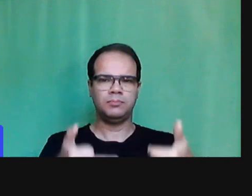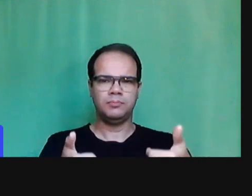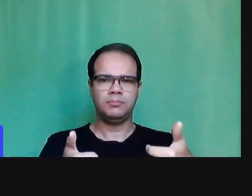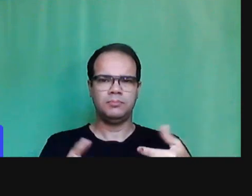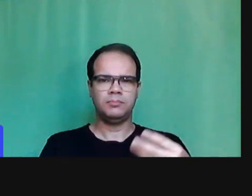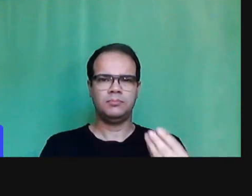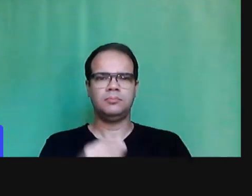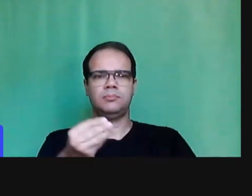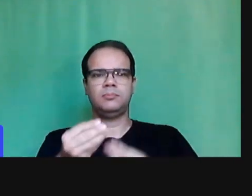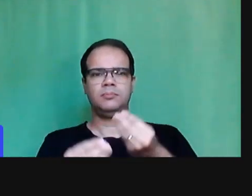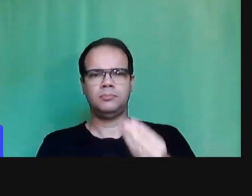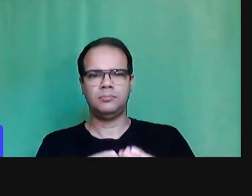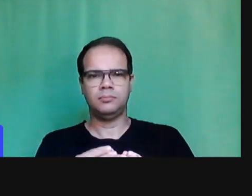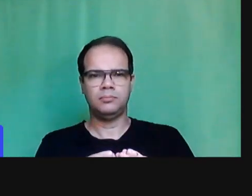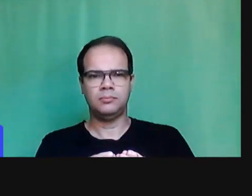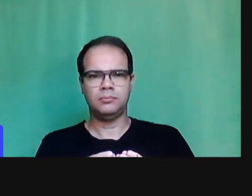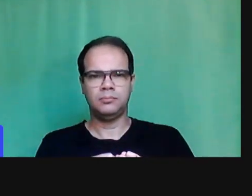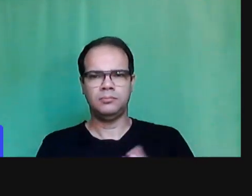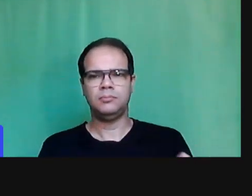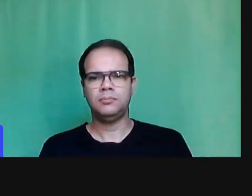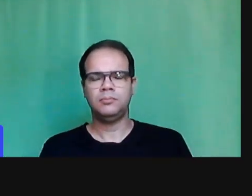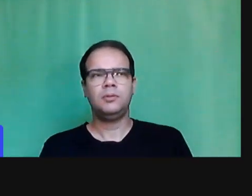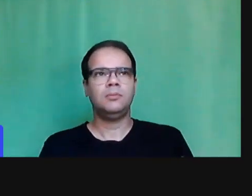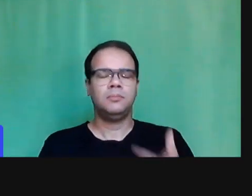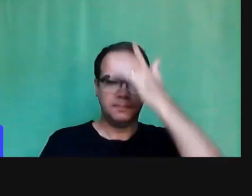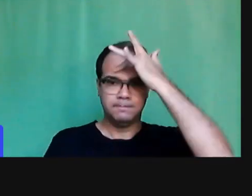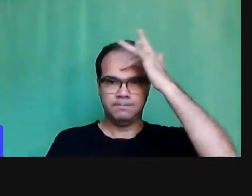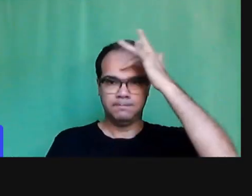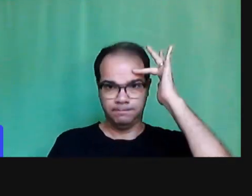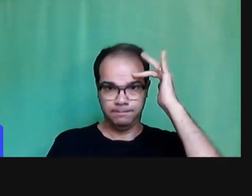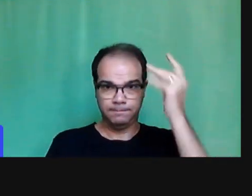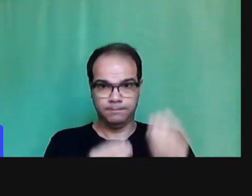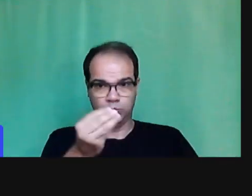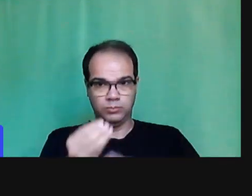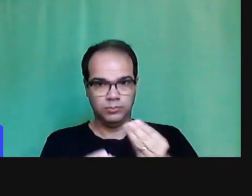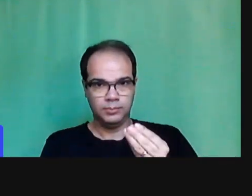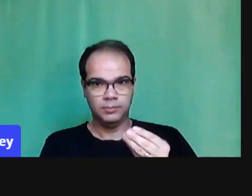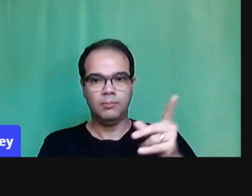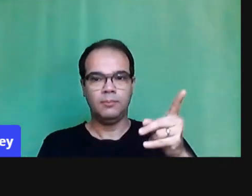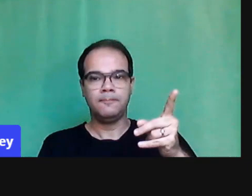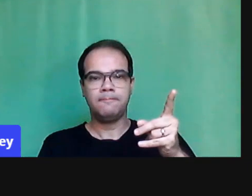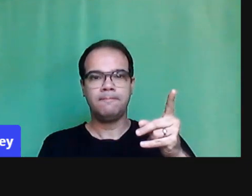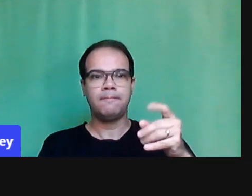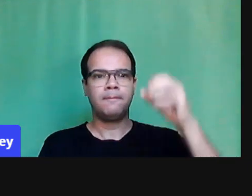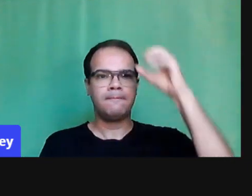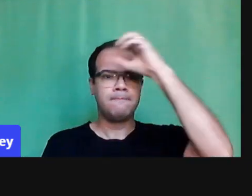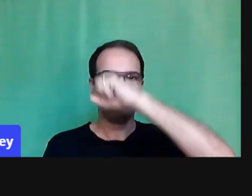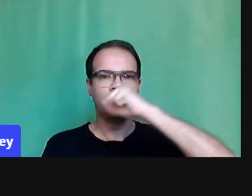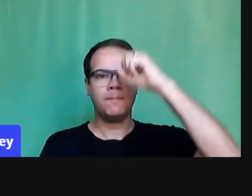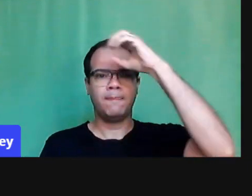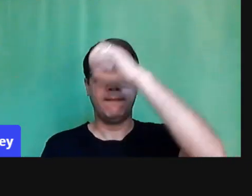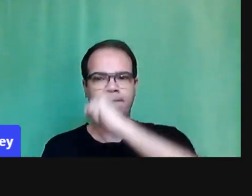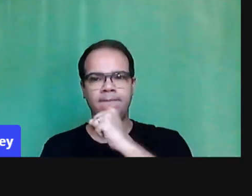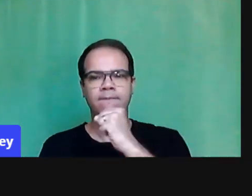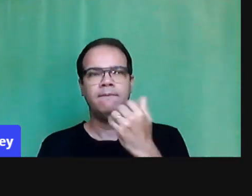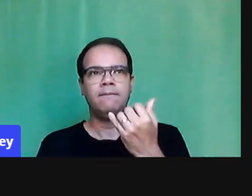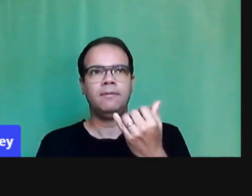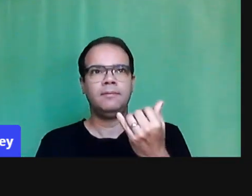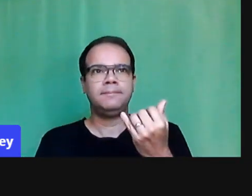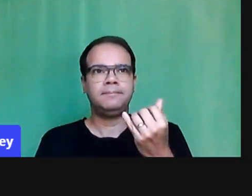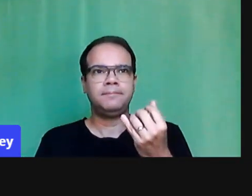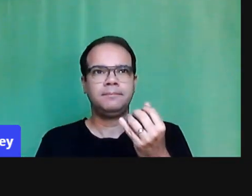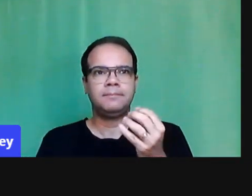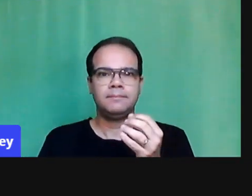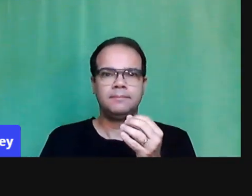Então, o desenvolvimento intelectual do sujeito, ele decorre das suas experiências com o aluno e com o aluno,